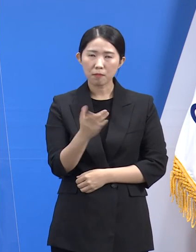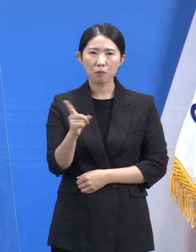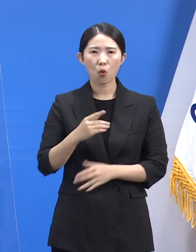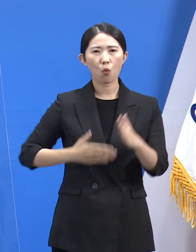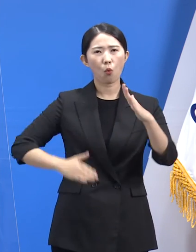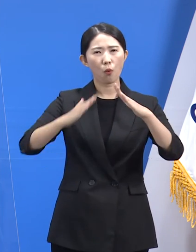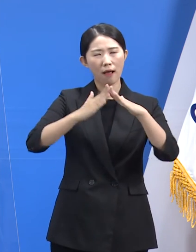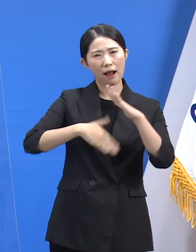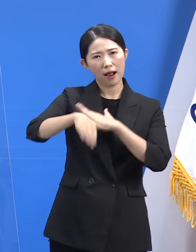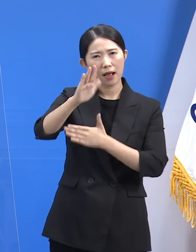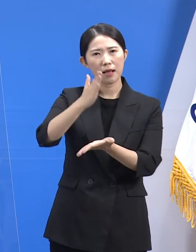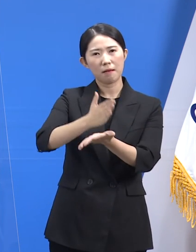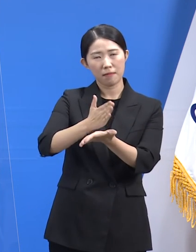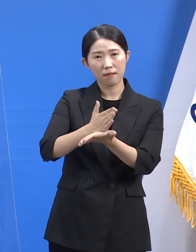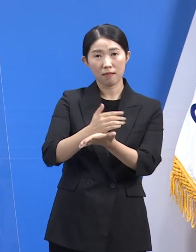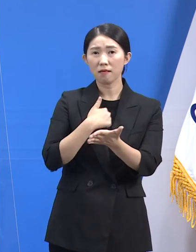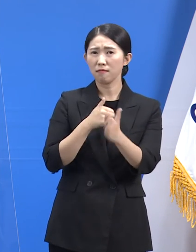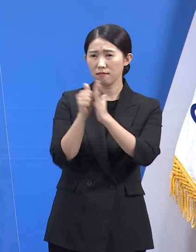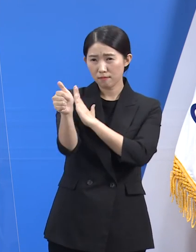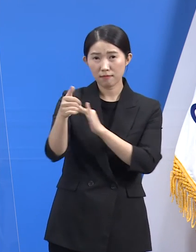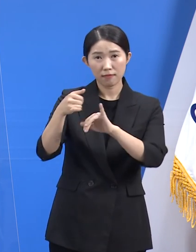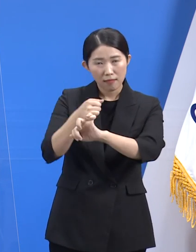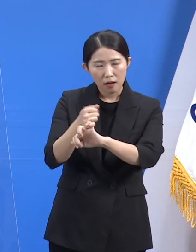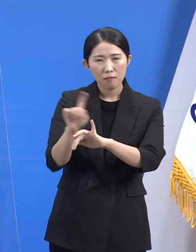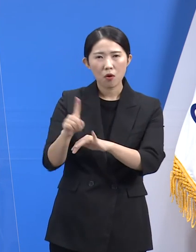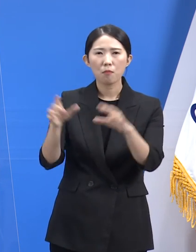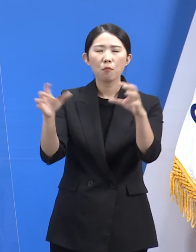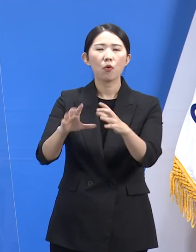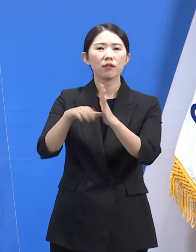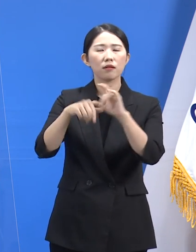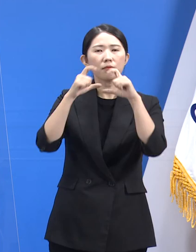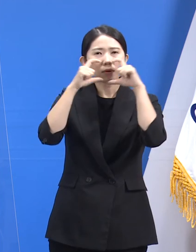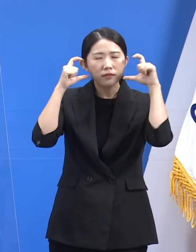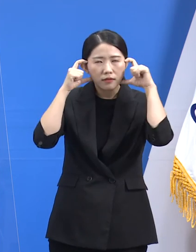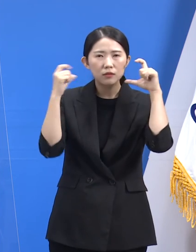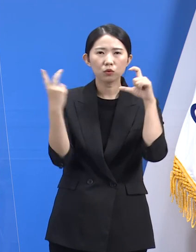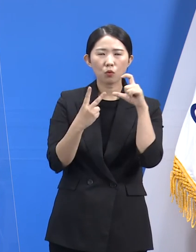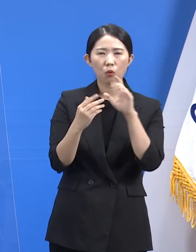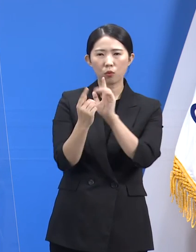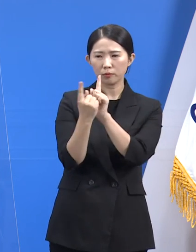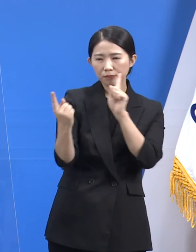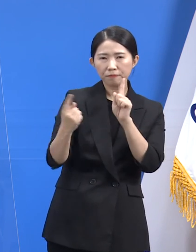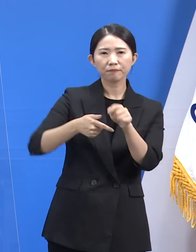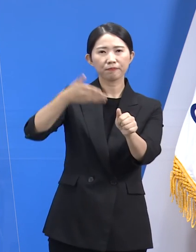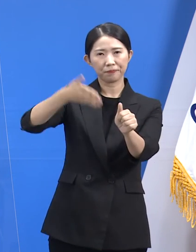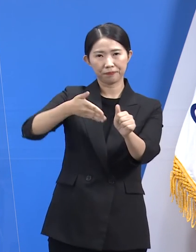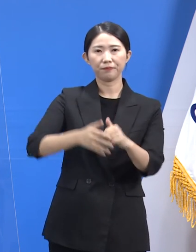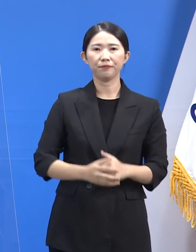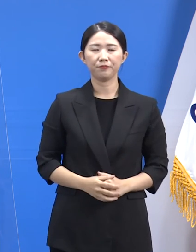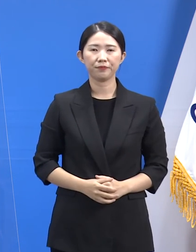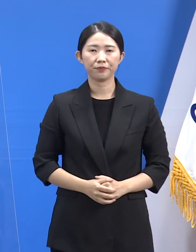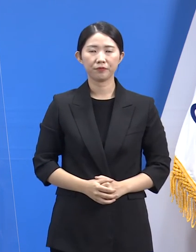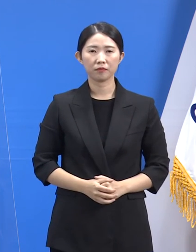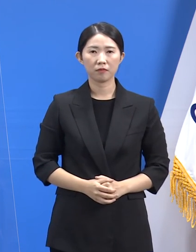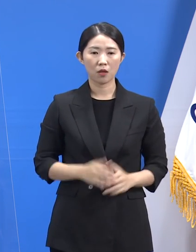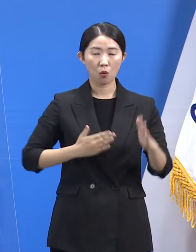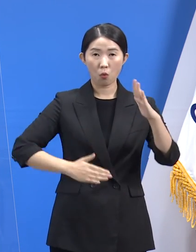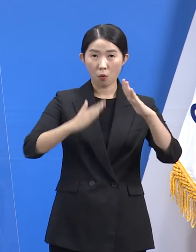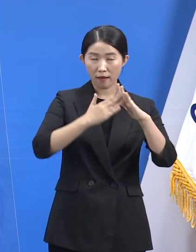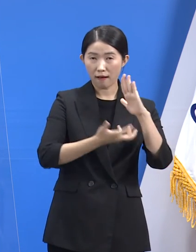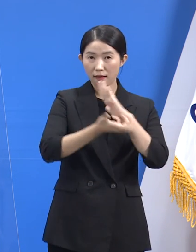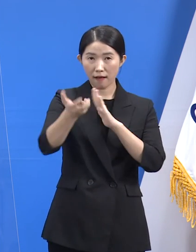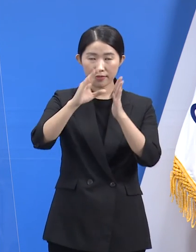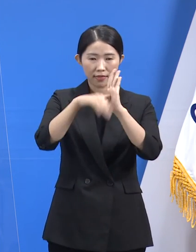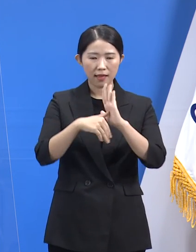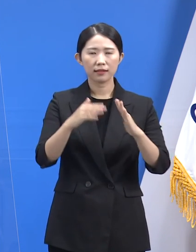방문하시더라도 모임 시 마스크 착용 등 방역 수칙을 준수해 주시기 바랍니다. 고향 이동 시에는 자거용